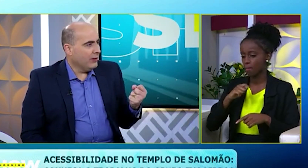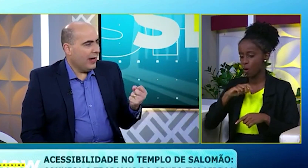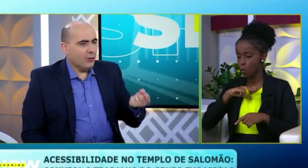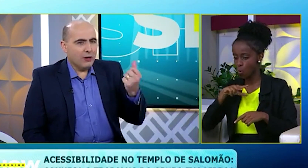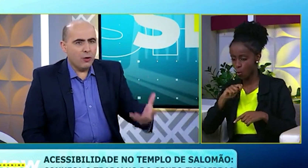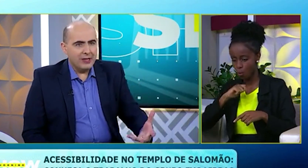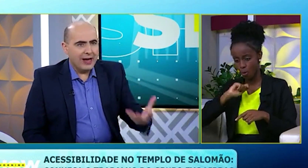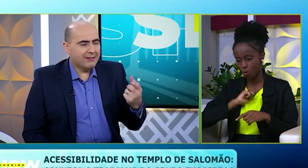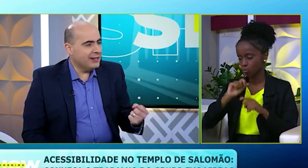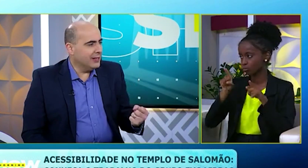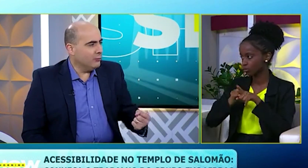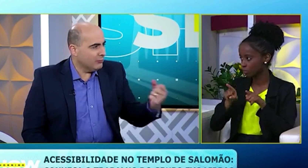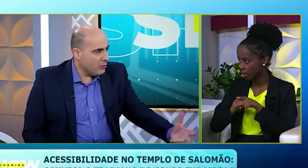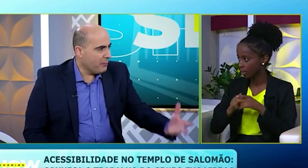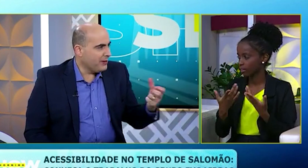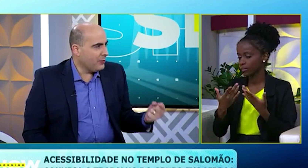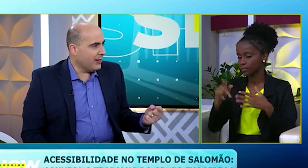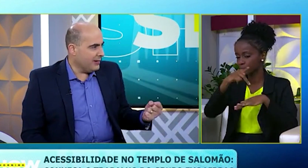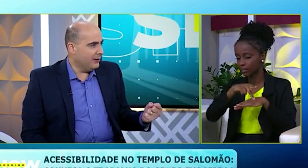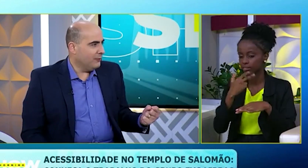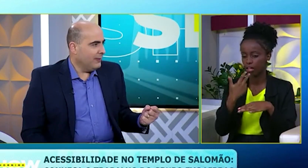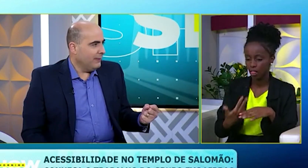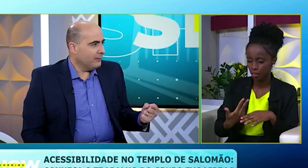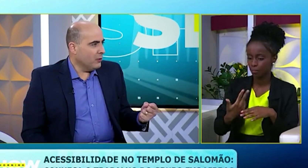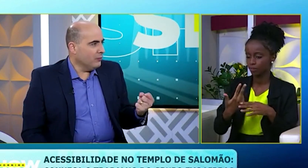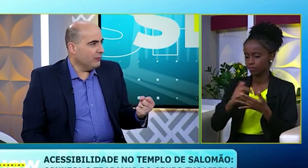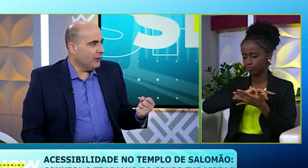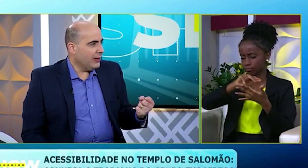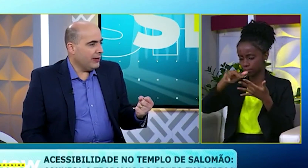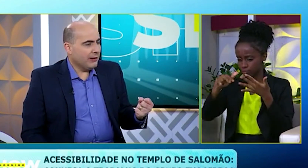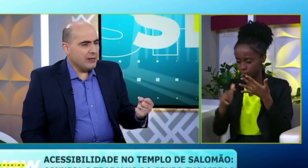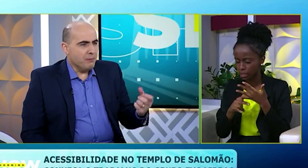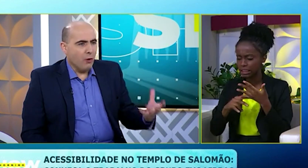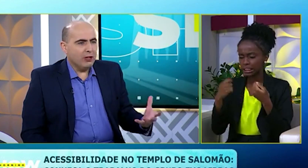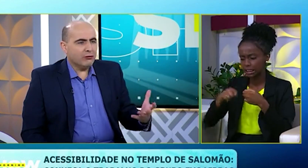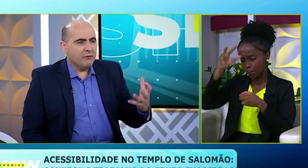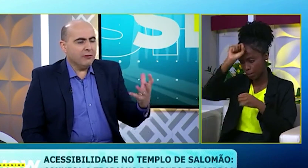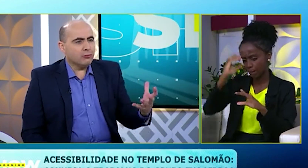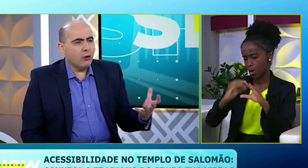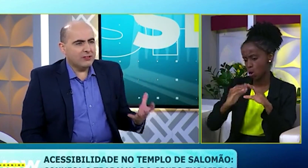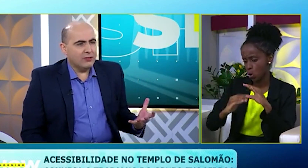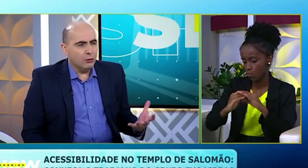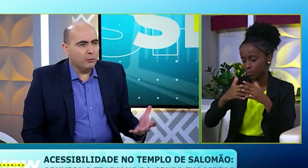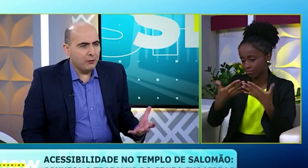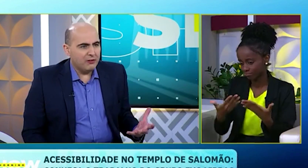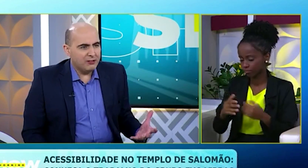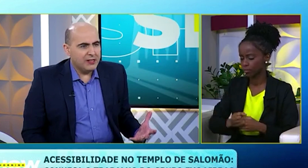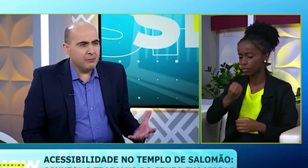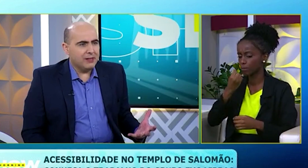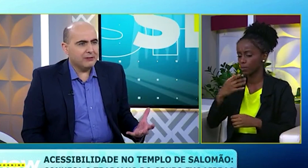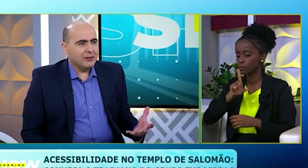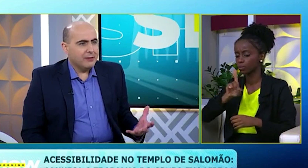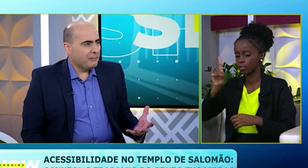espanhol. Ah, eu quero comunicar em italiano. Tenho que aprender o italiano. Então, que bom. Deus levantou esse grupo, o